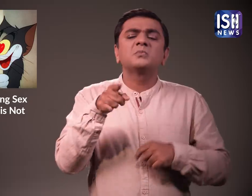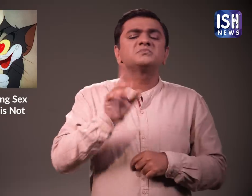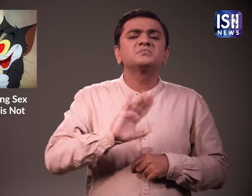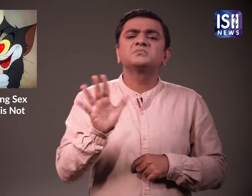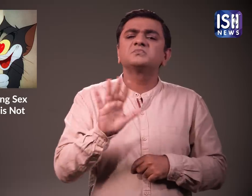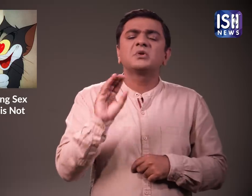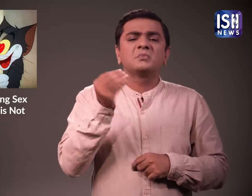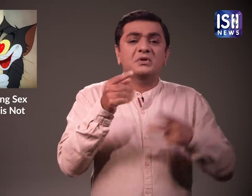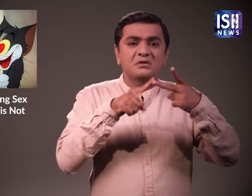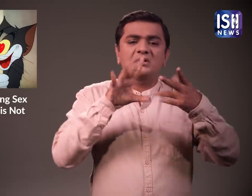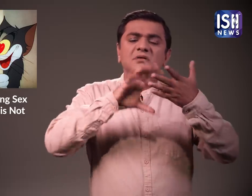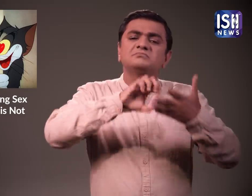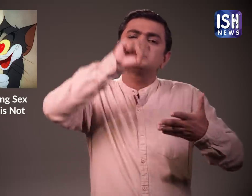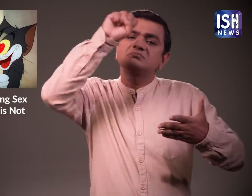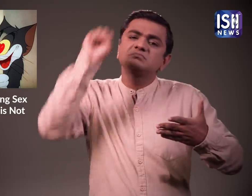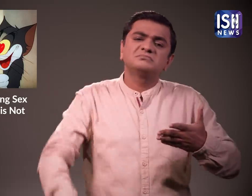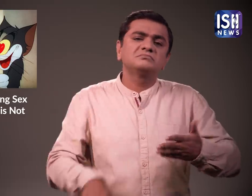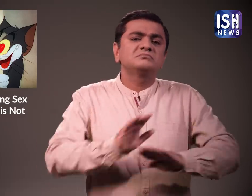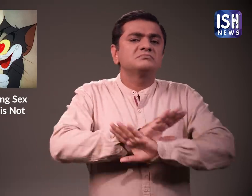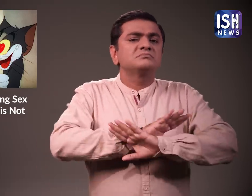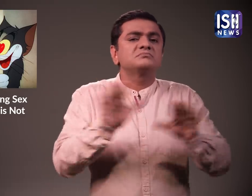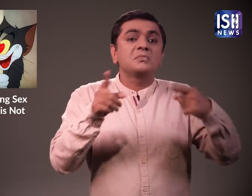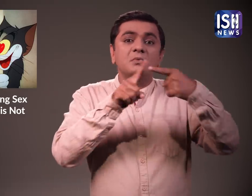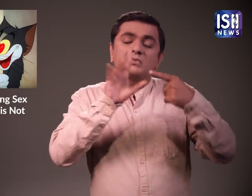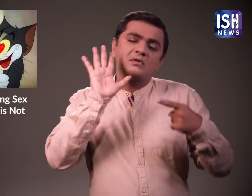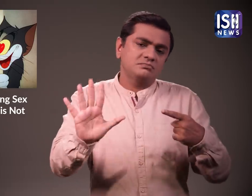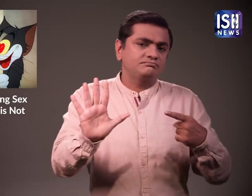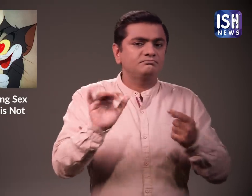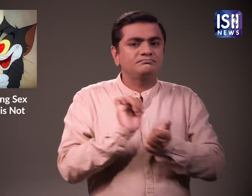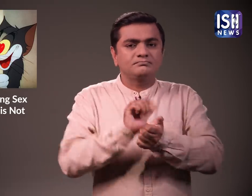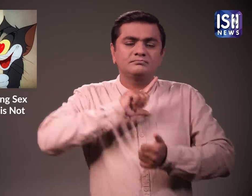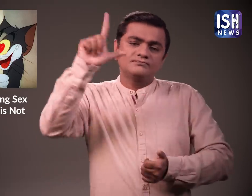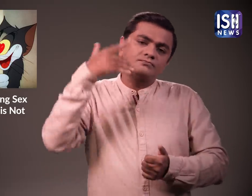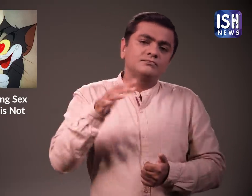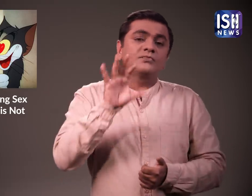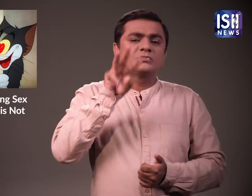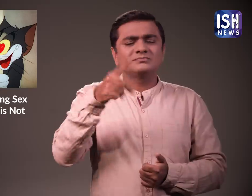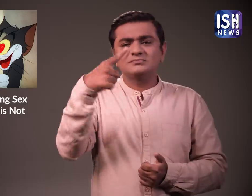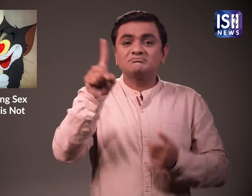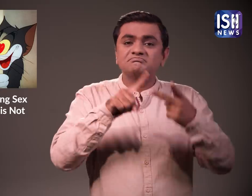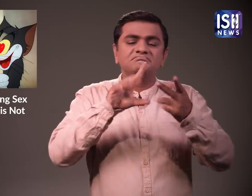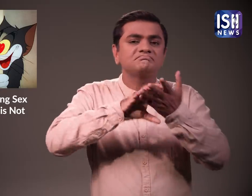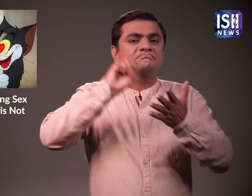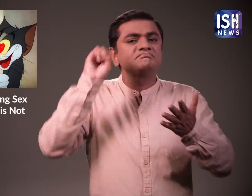उस पर लगे बलातकार के आरोब से बरी करते हैं हाला कि हत्या के लिए उमर कैद की सजा अभी भी कायम है